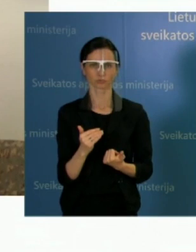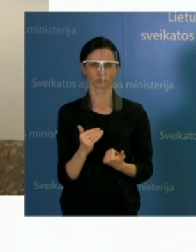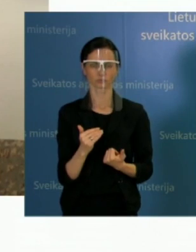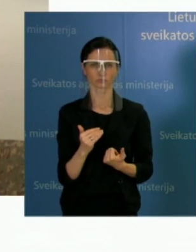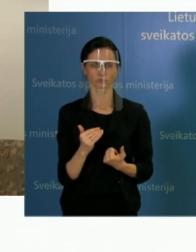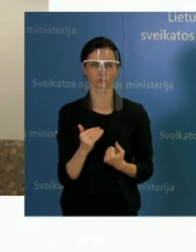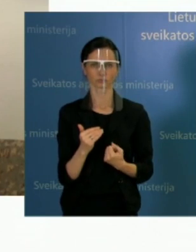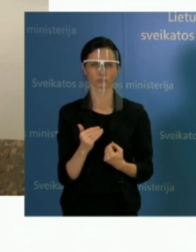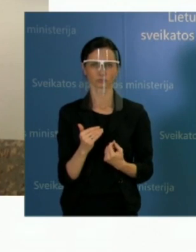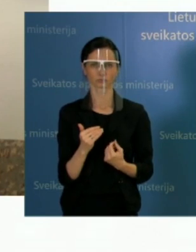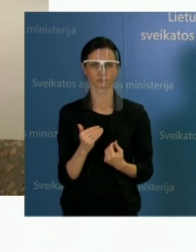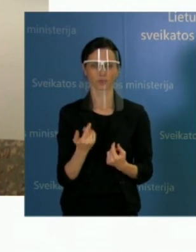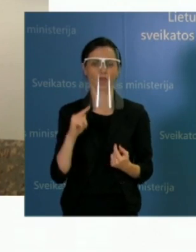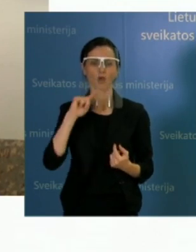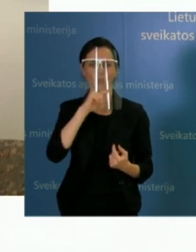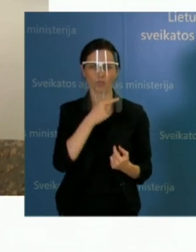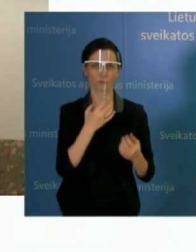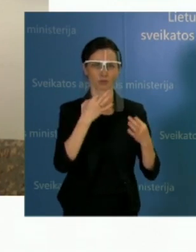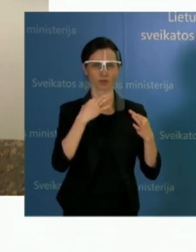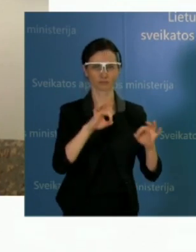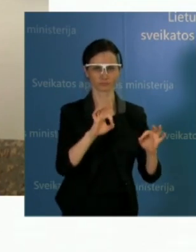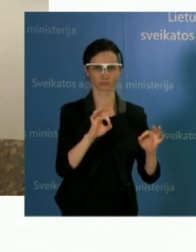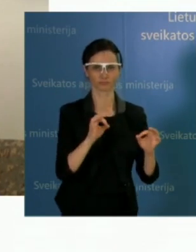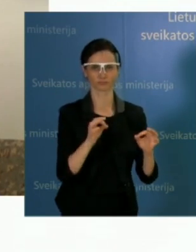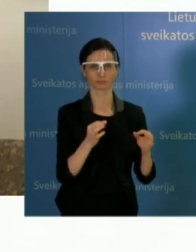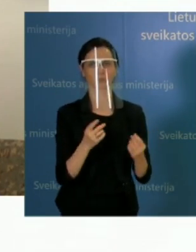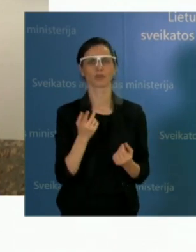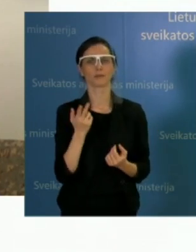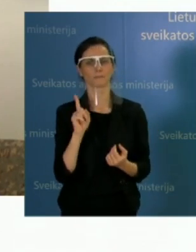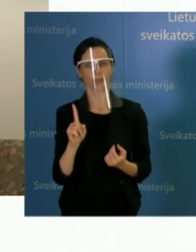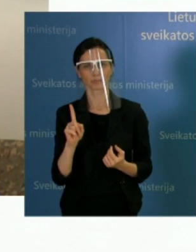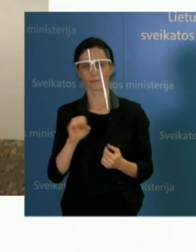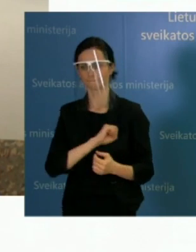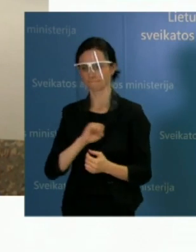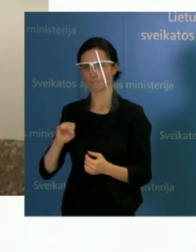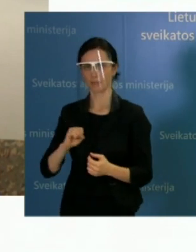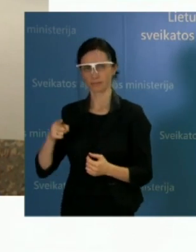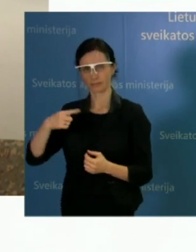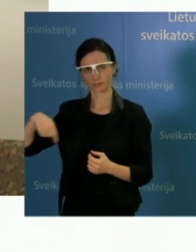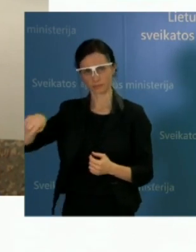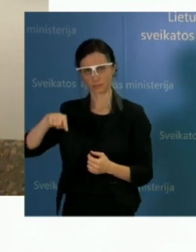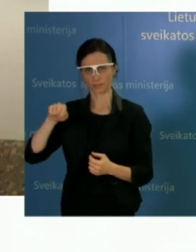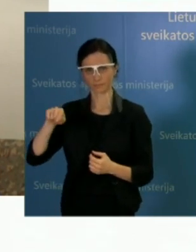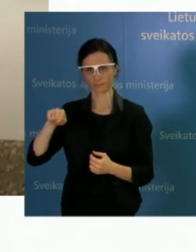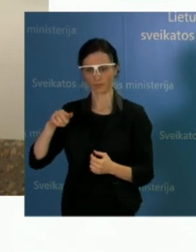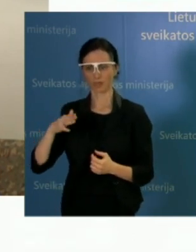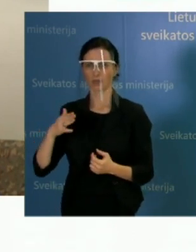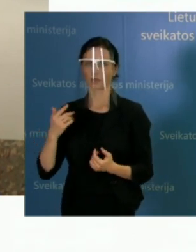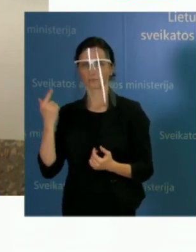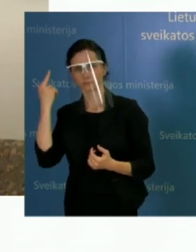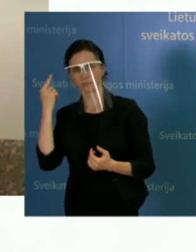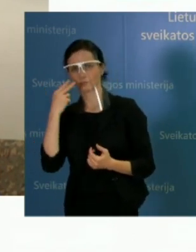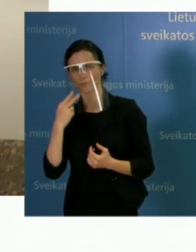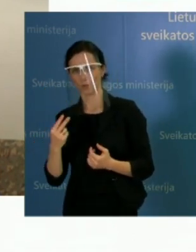ekonomikai, bet medicina, mūsų vertinimu, mes